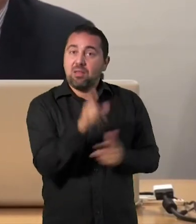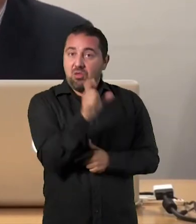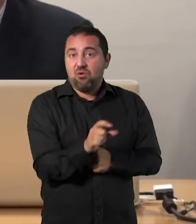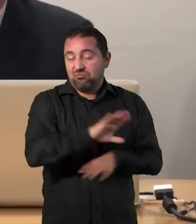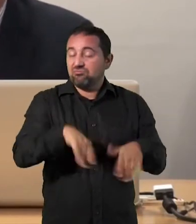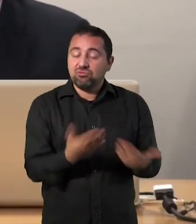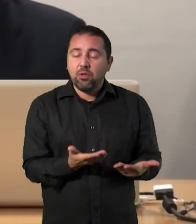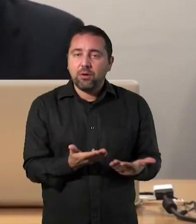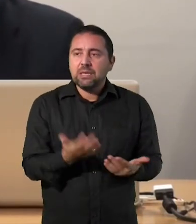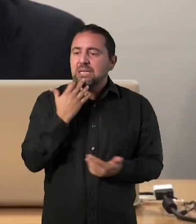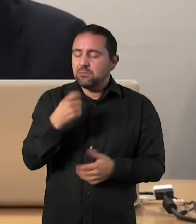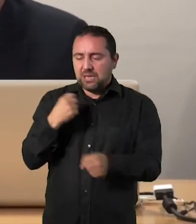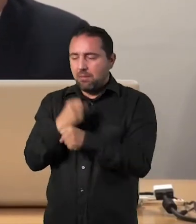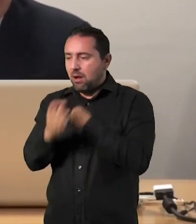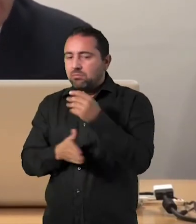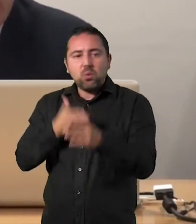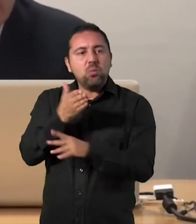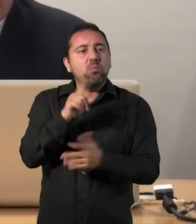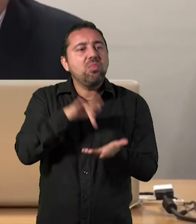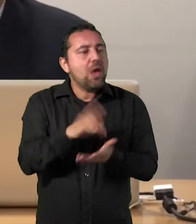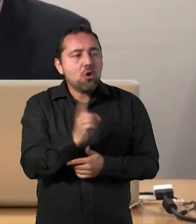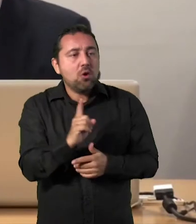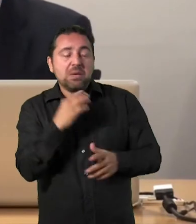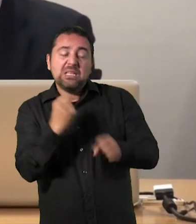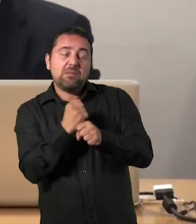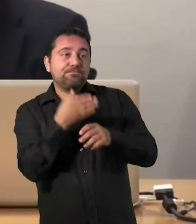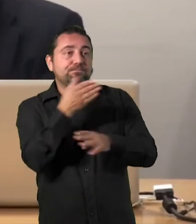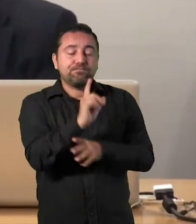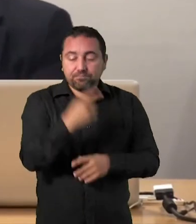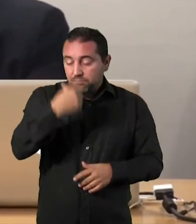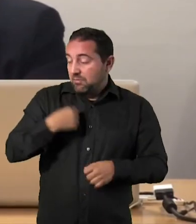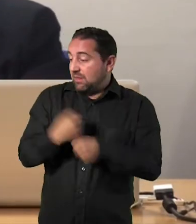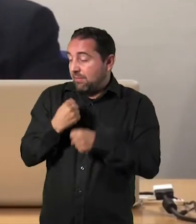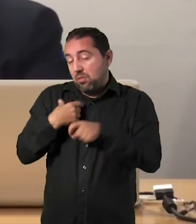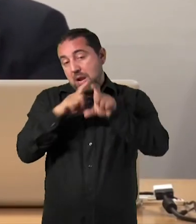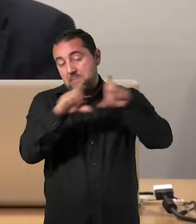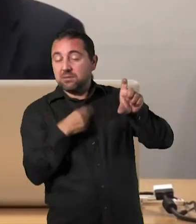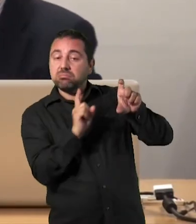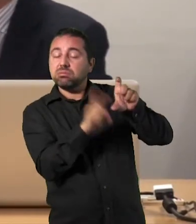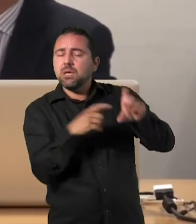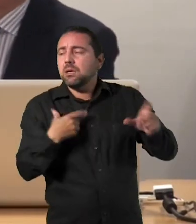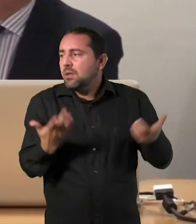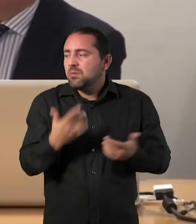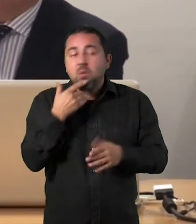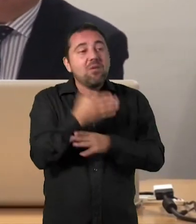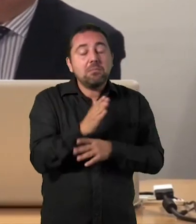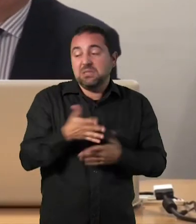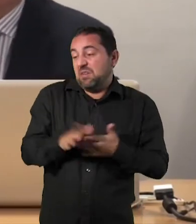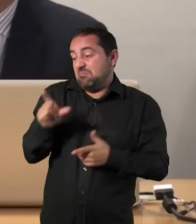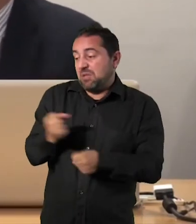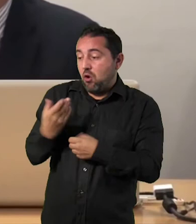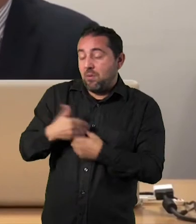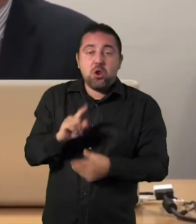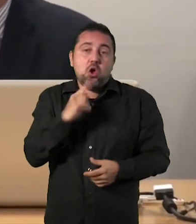no vas a trabajar un día X a tu empresa y eres un trabajador por cuenta ajena, seguramente no